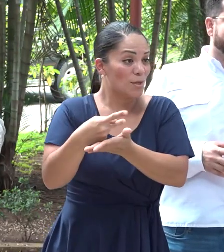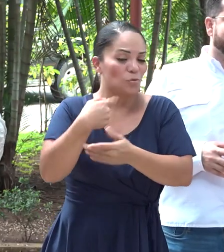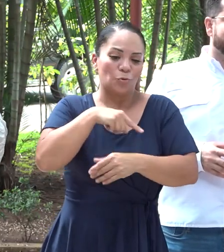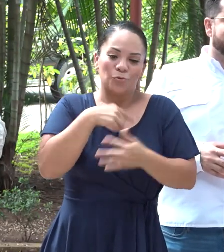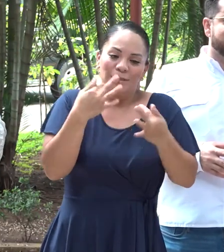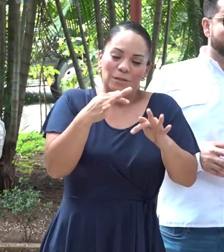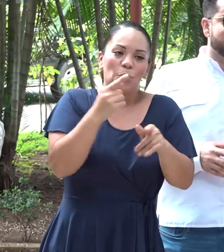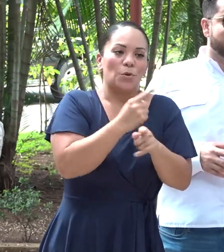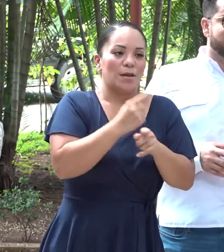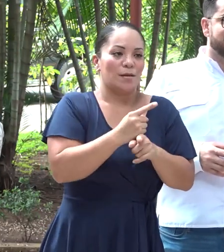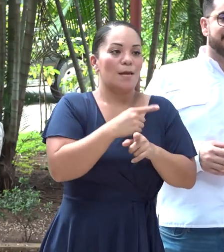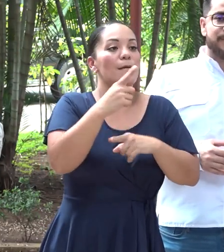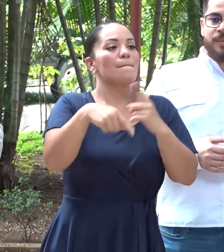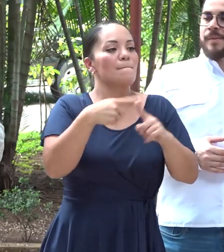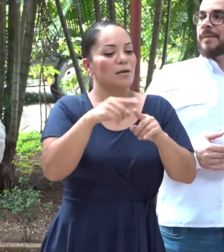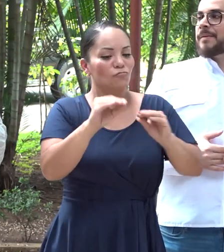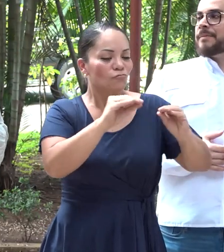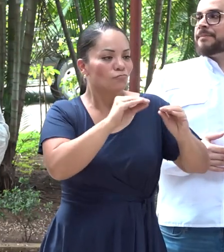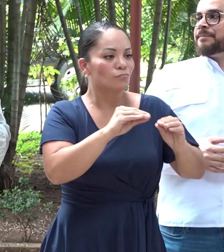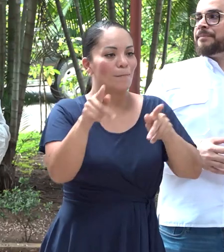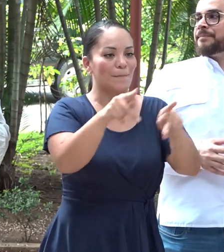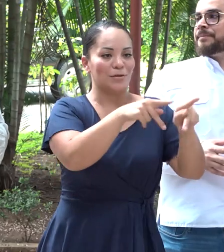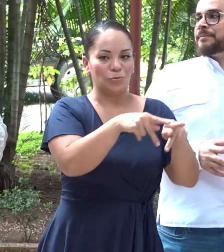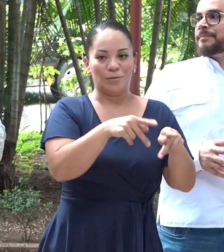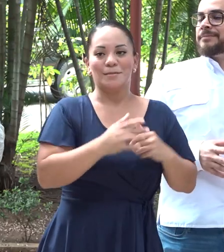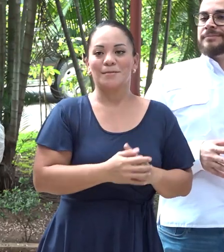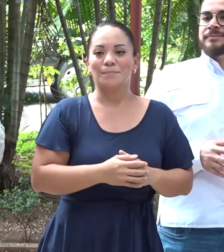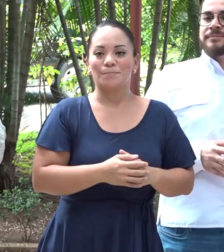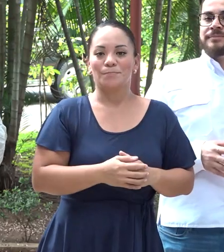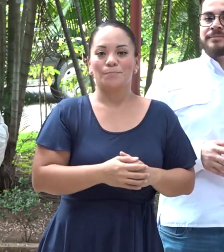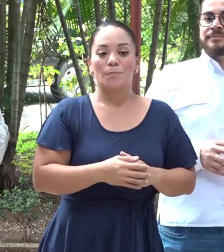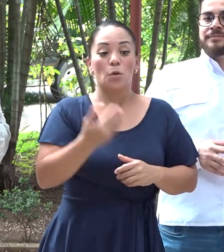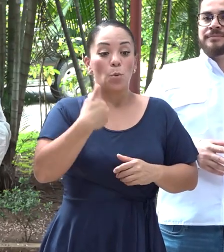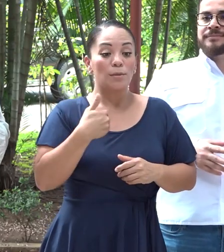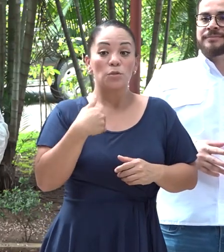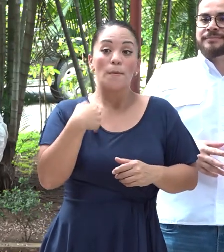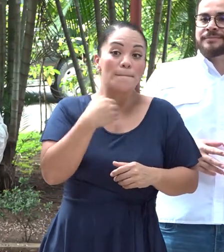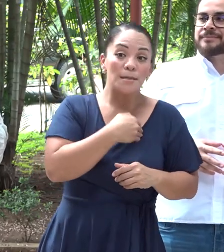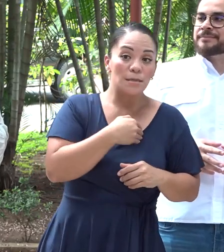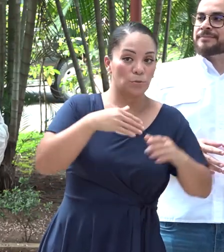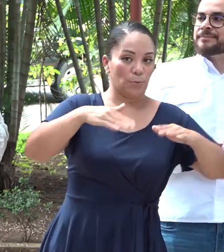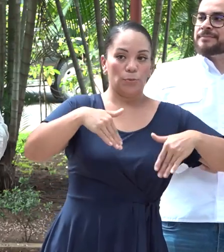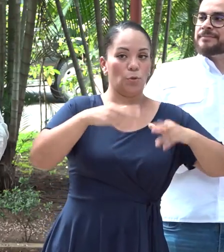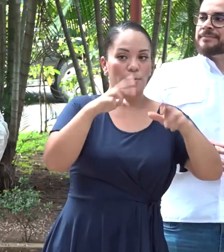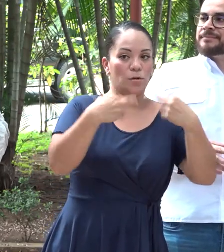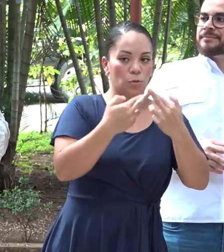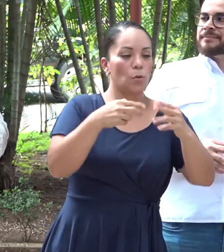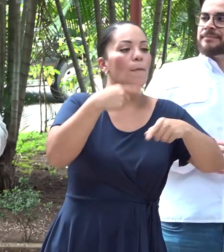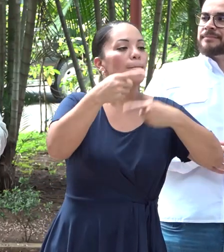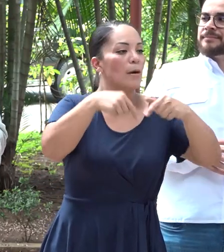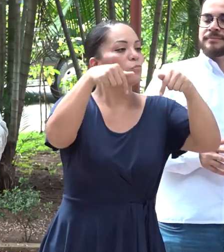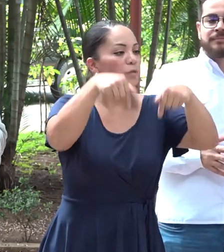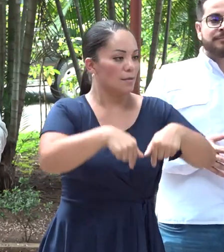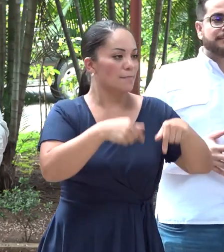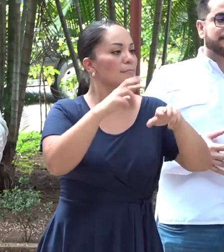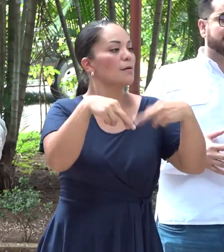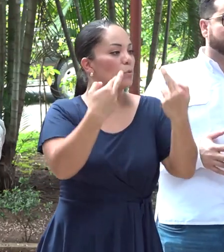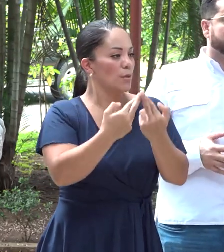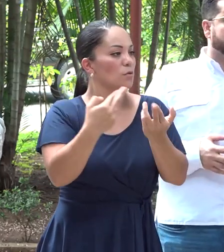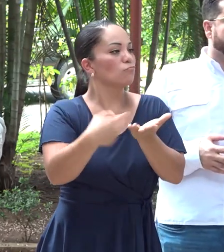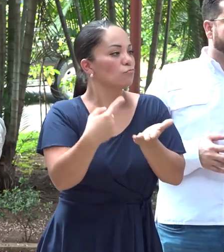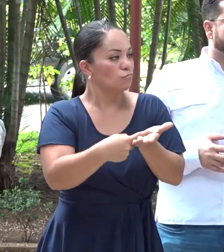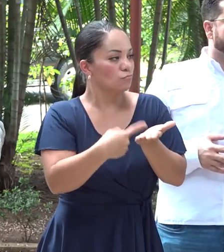tratando de formar más capital humano. Con el señor ministro, no me he reunido, nos vamos a reunir aquí a conversar sobre esto.